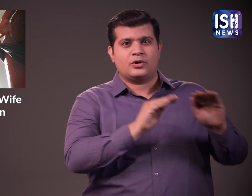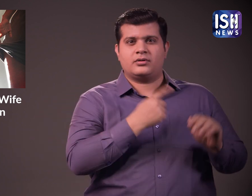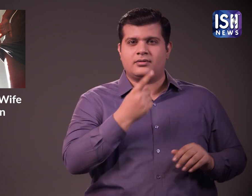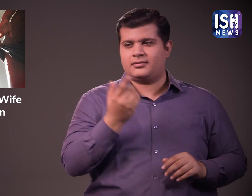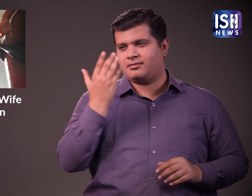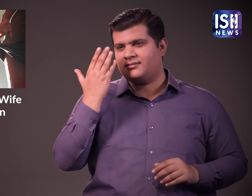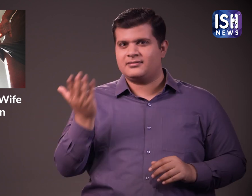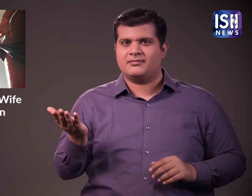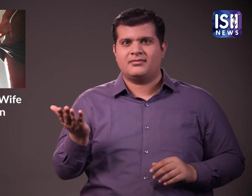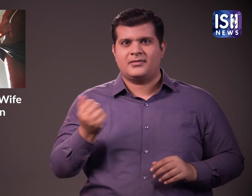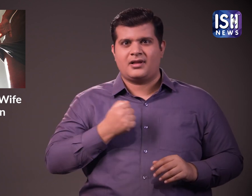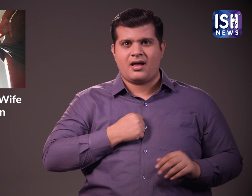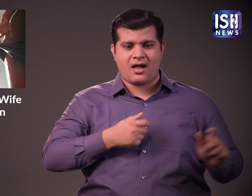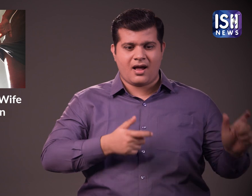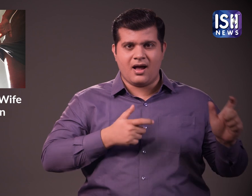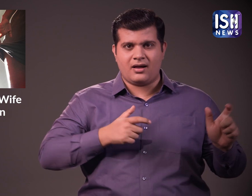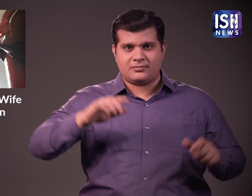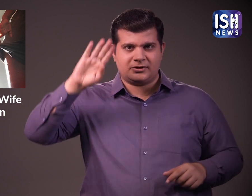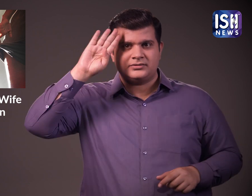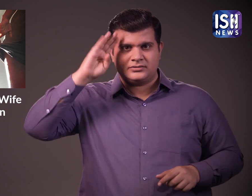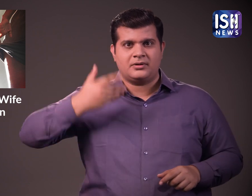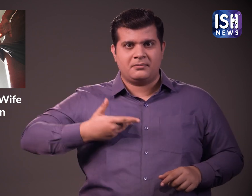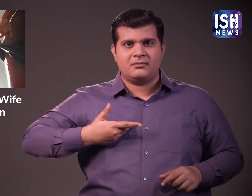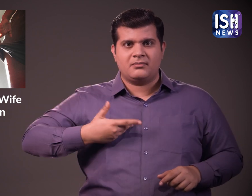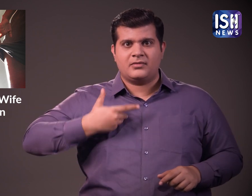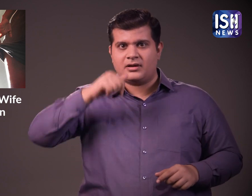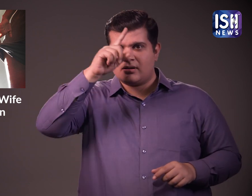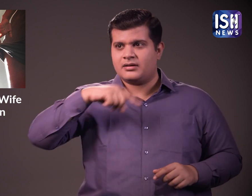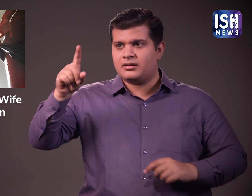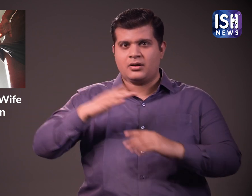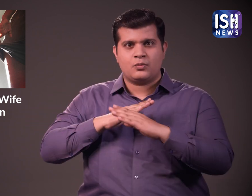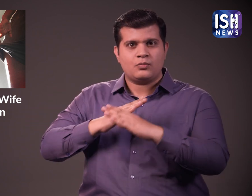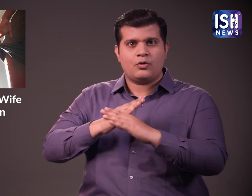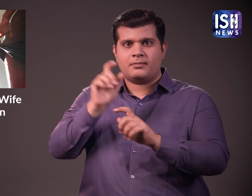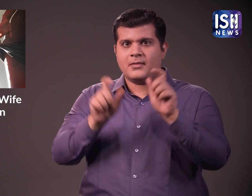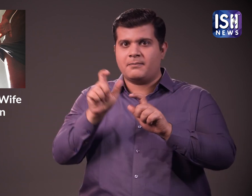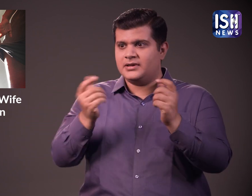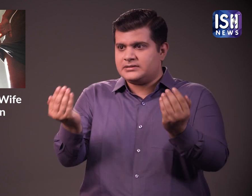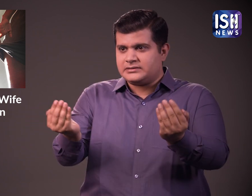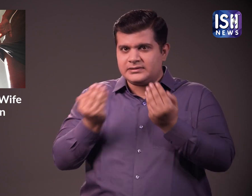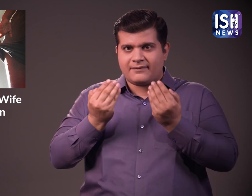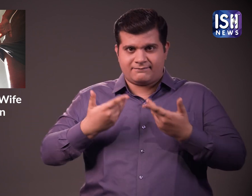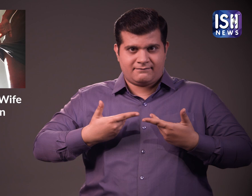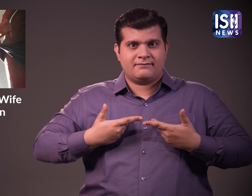किया जाता है और उनकी पत्नियों को परेशानी होती रहती है